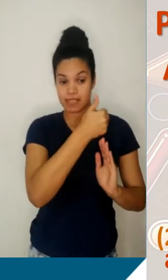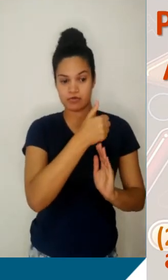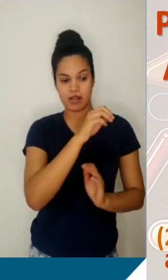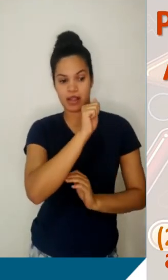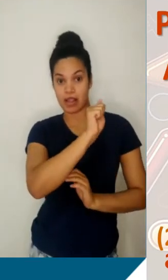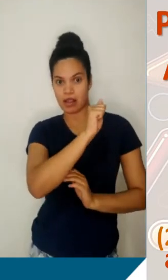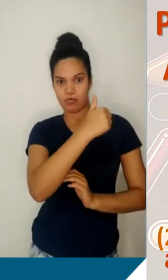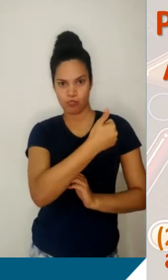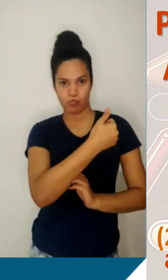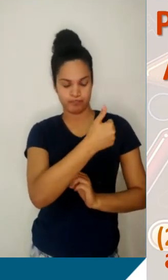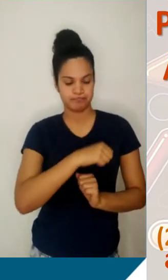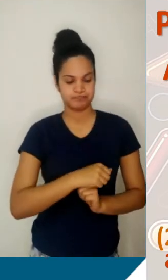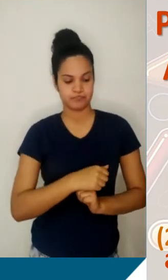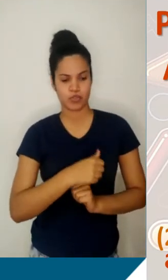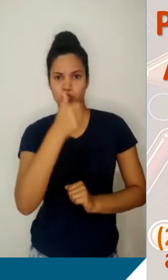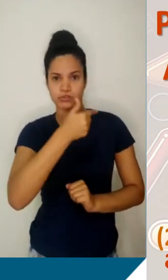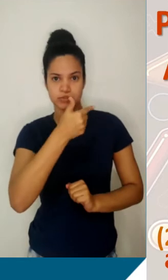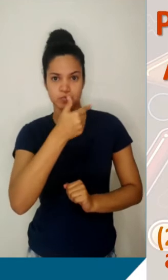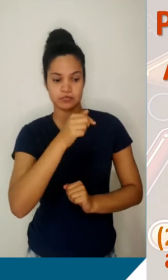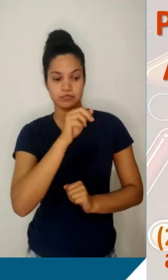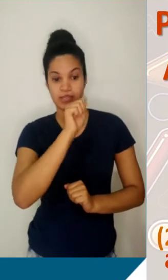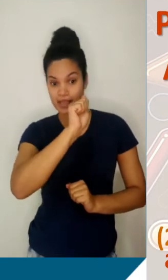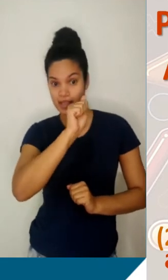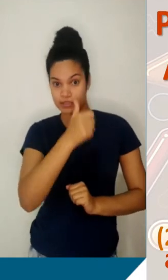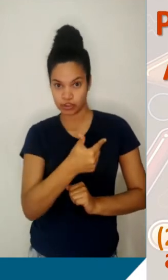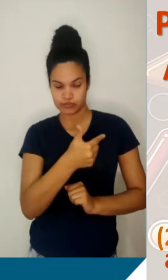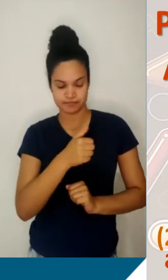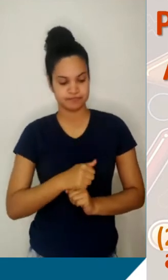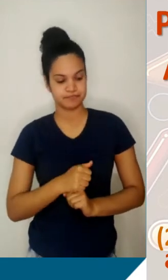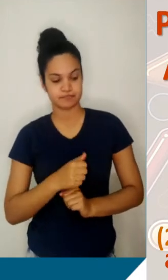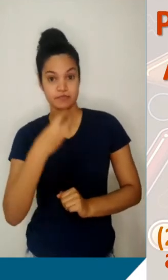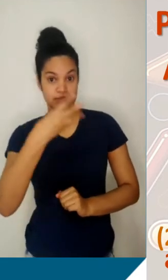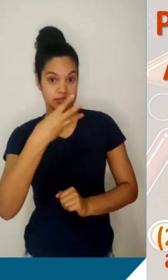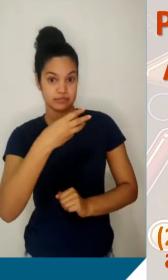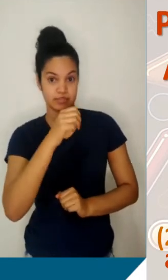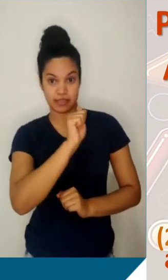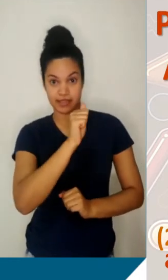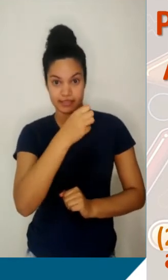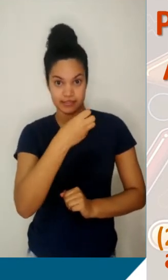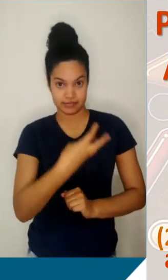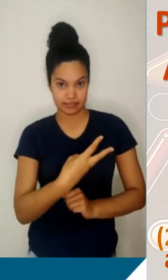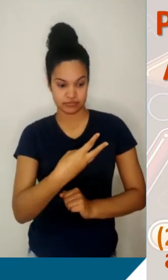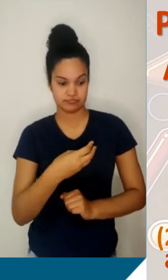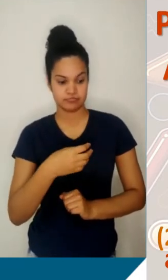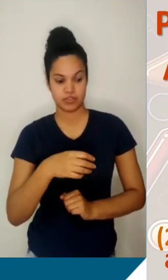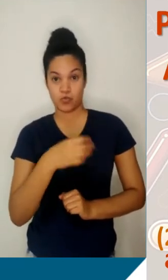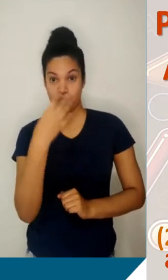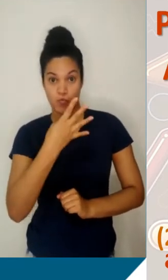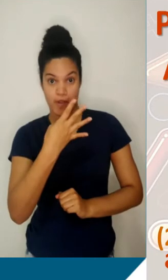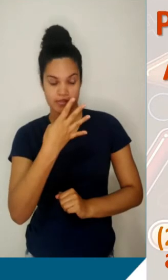segundo termo dessa sequência, o termo que está na segunda posição, chamaremos de A2. O terceiro termo de A3, o quarto termo de A4,